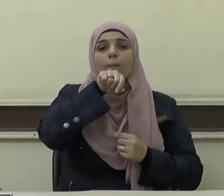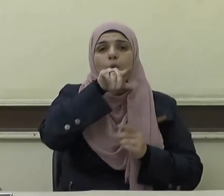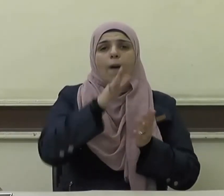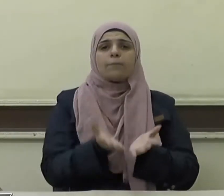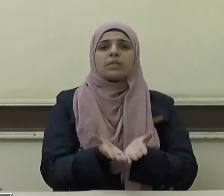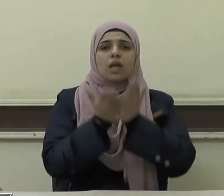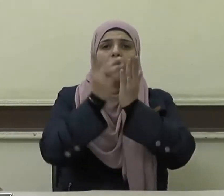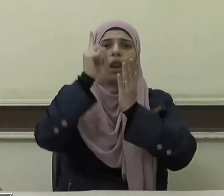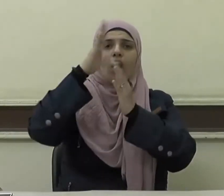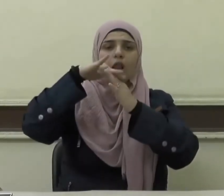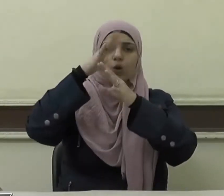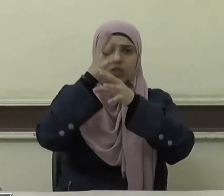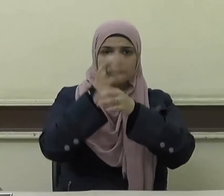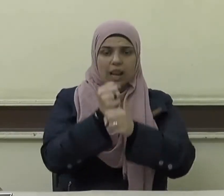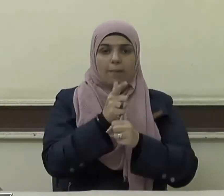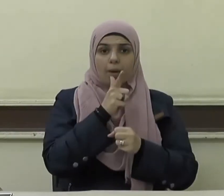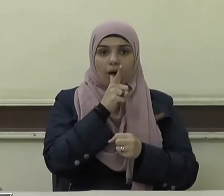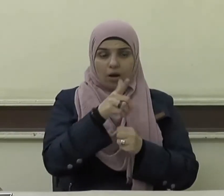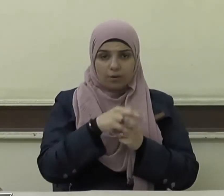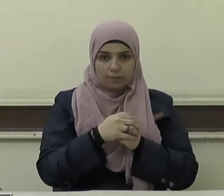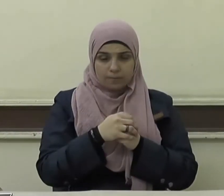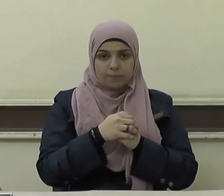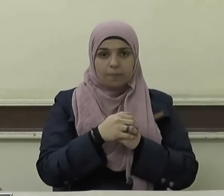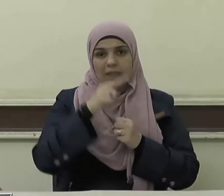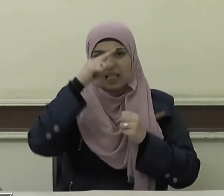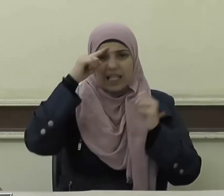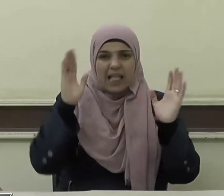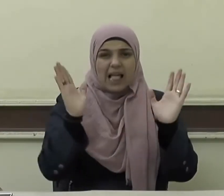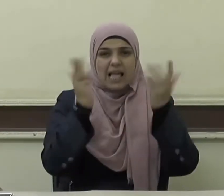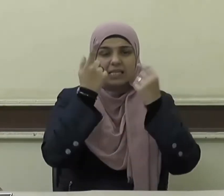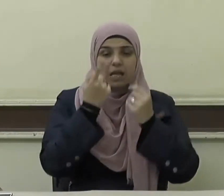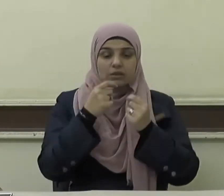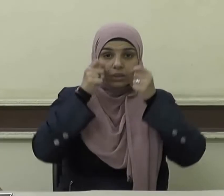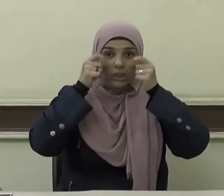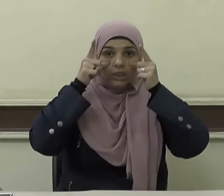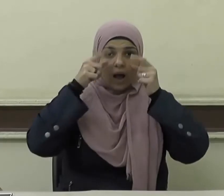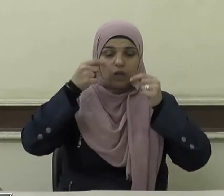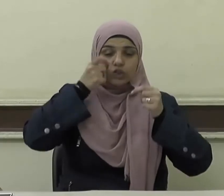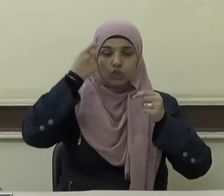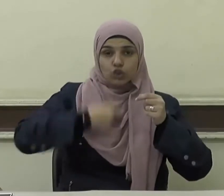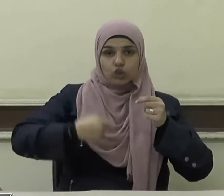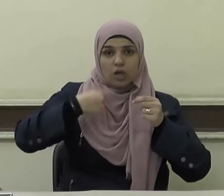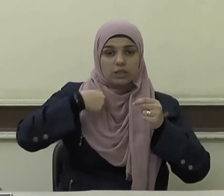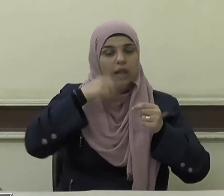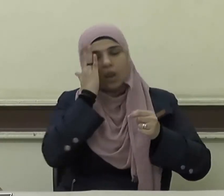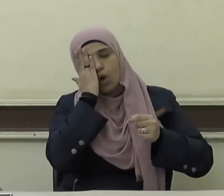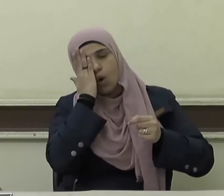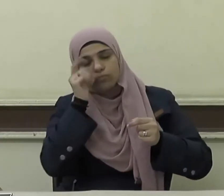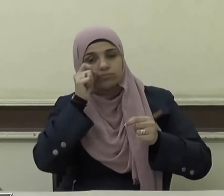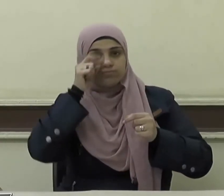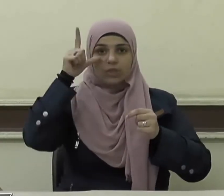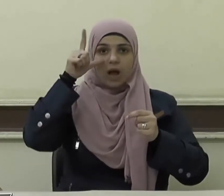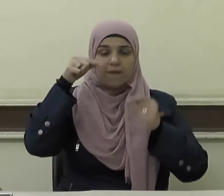رسول الله صلى الله عليه وسلم إذا استيقظ أحدكم من نومه